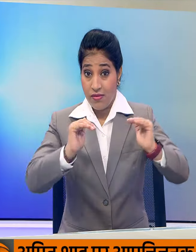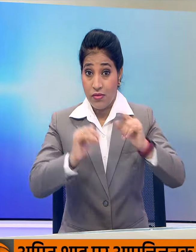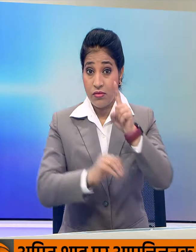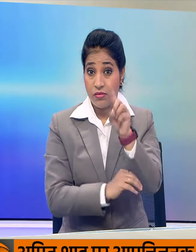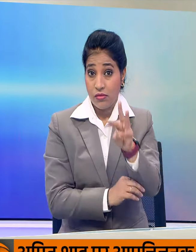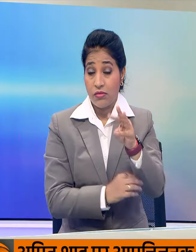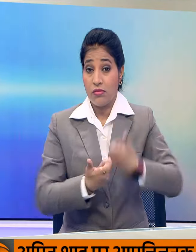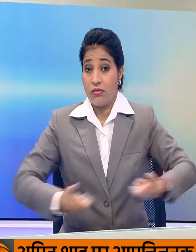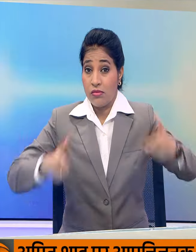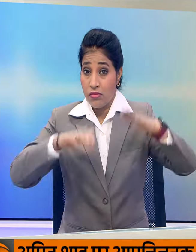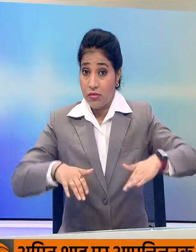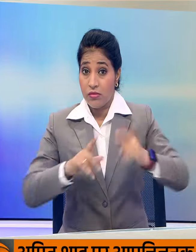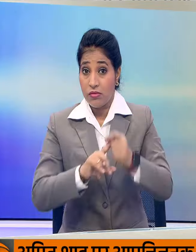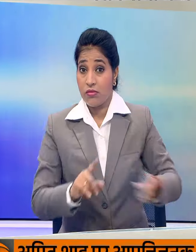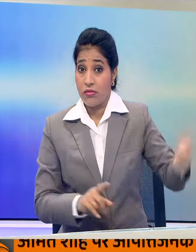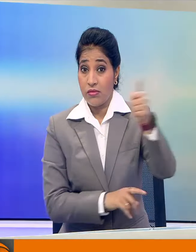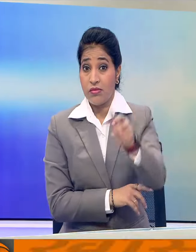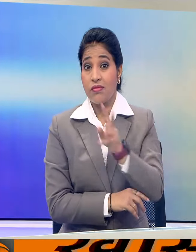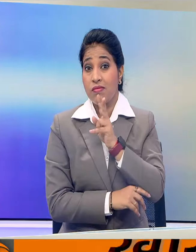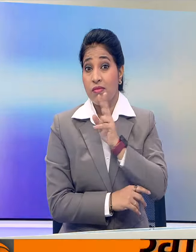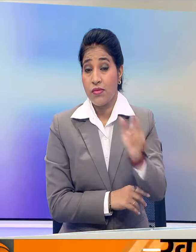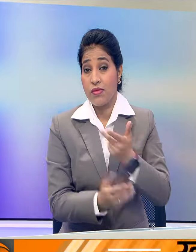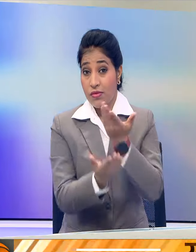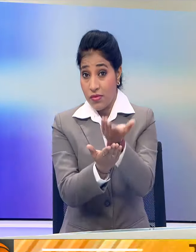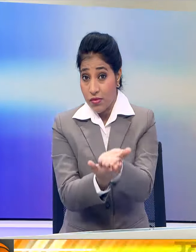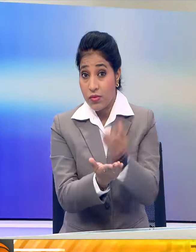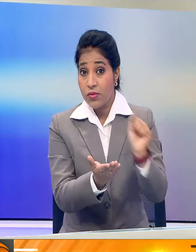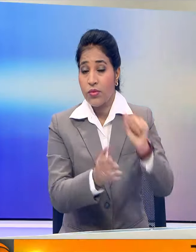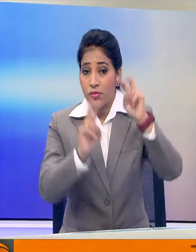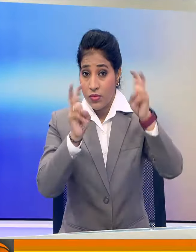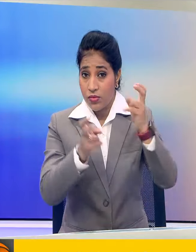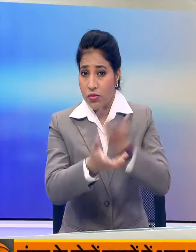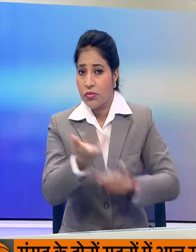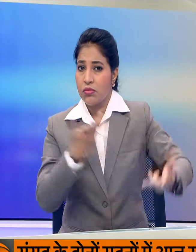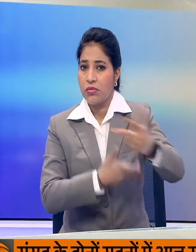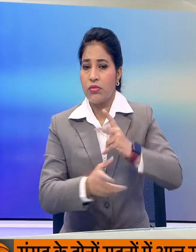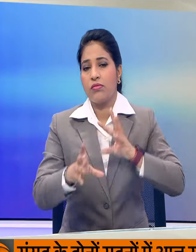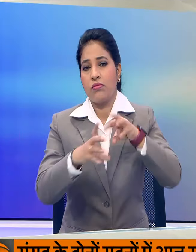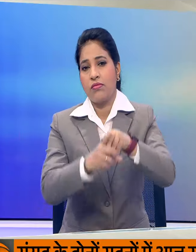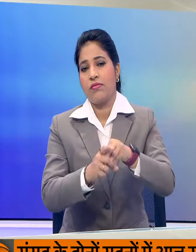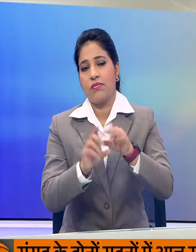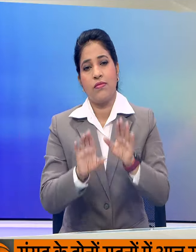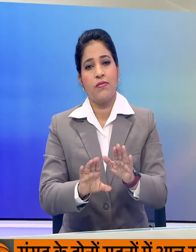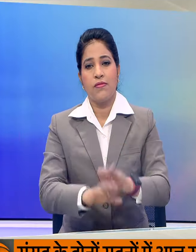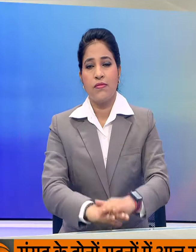सांसदो ने राष्ट पती के अभीभाशन प्रस्टाफ पर हुई चर्चा में भाग लिया था